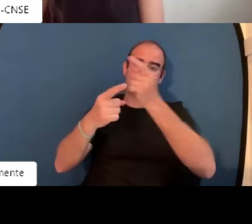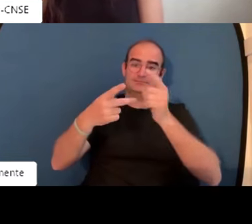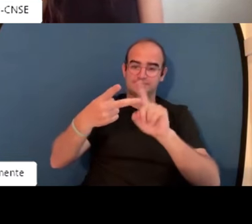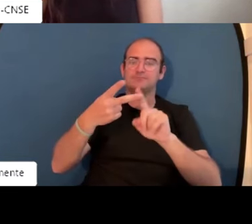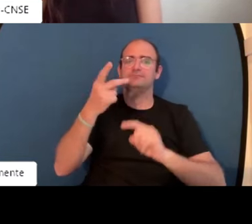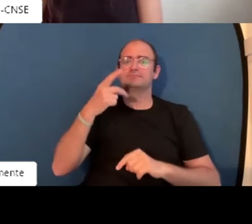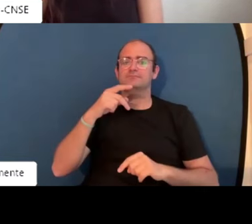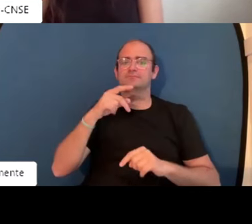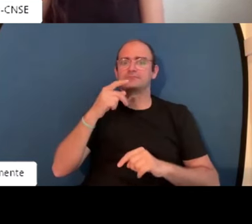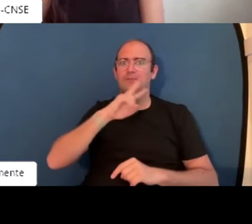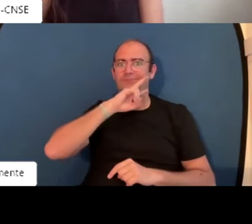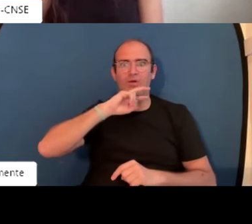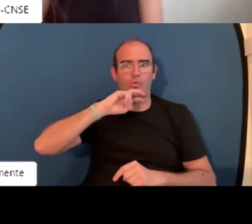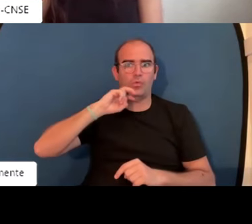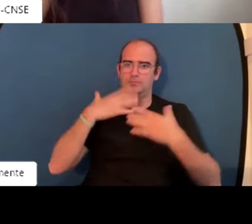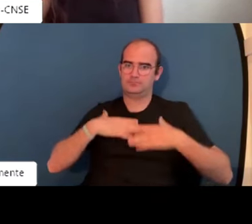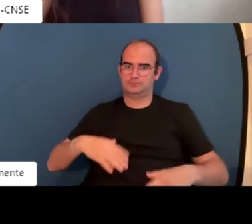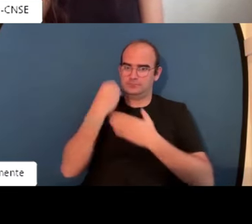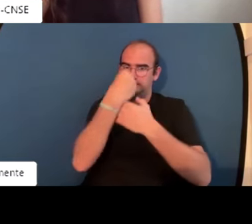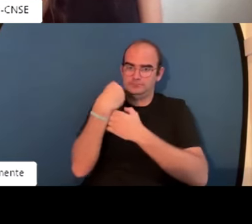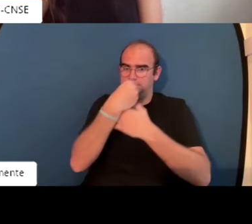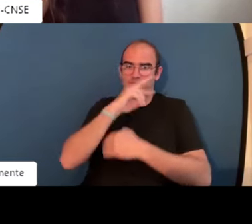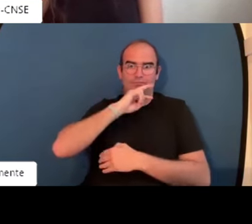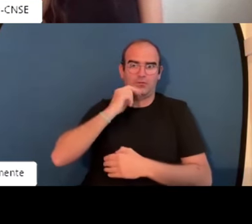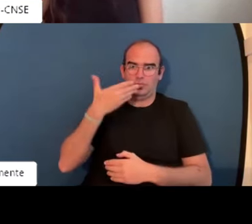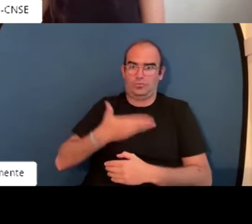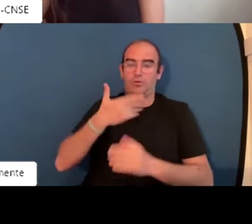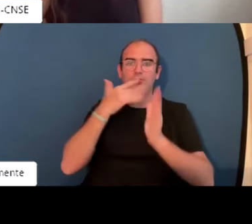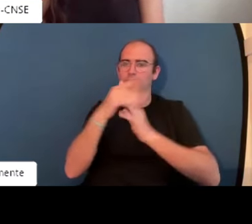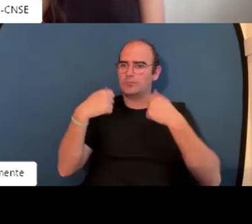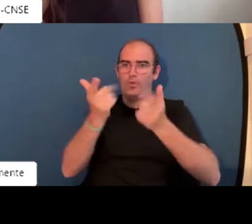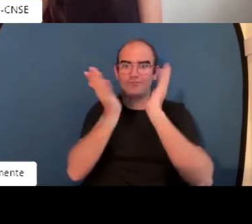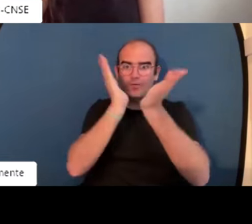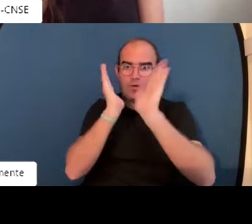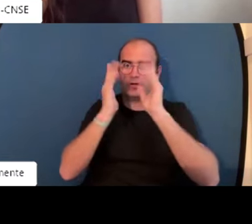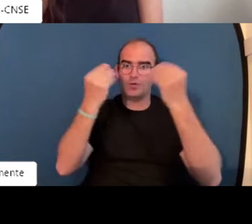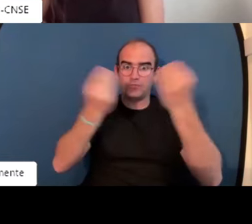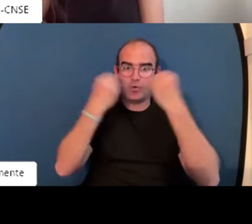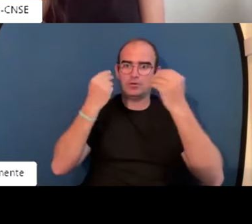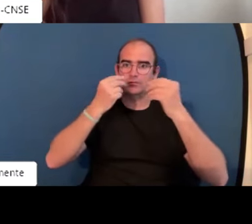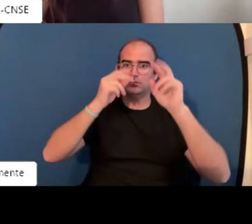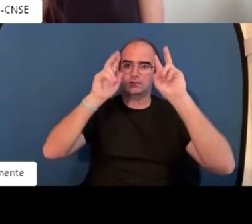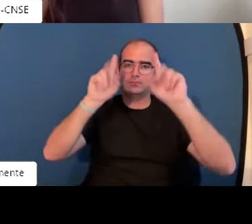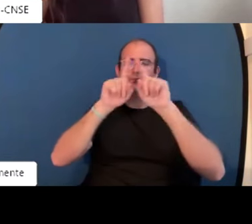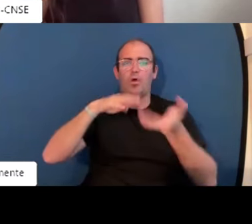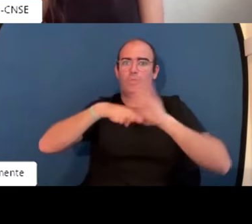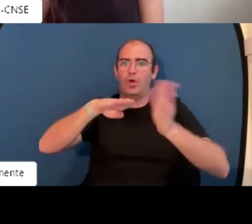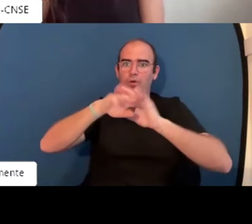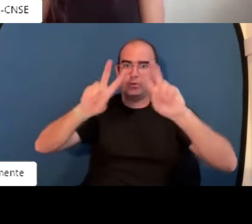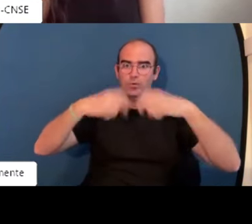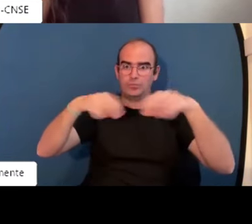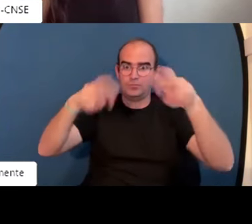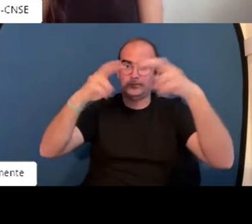muy exigente a la hora de buscar un empleo, un horario. Tiene y se valora mucho la formación recibida,